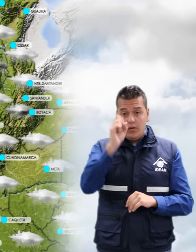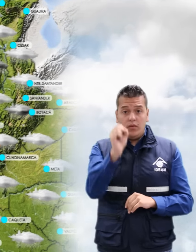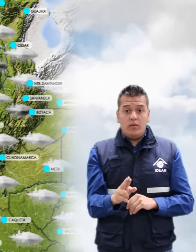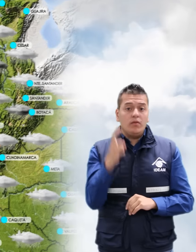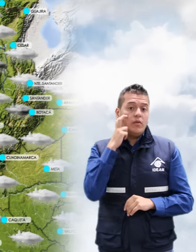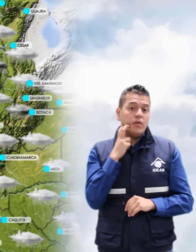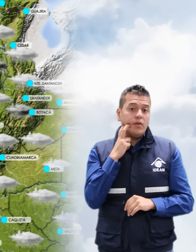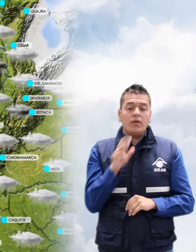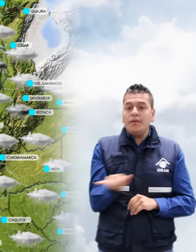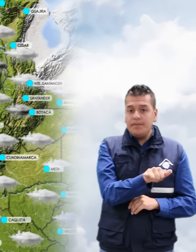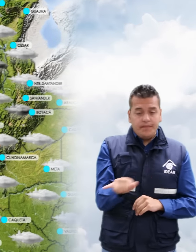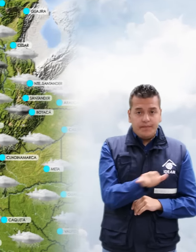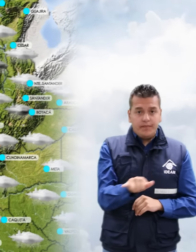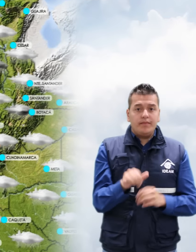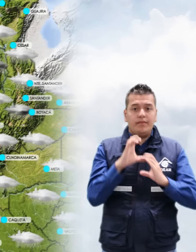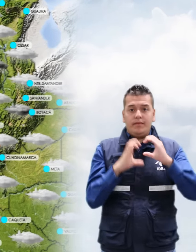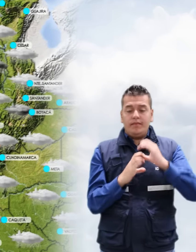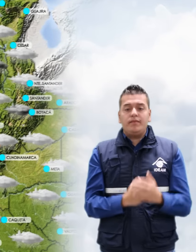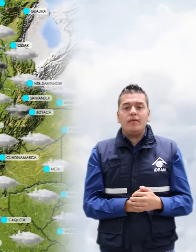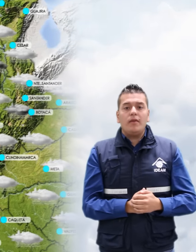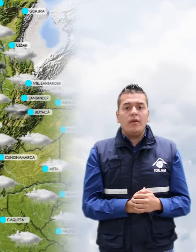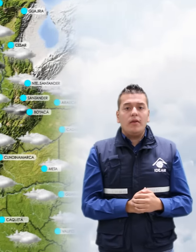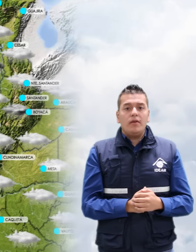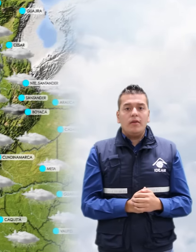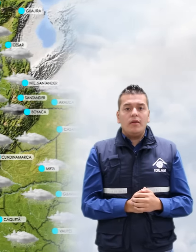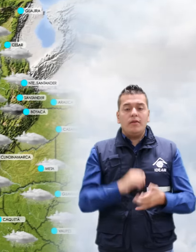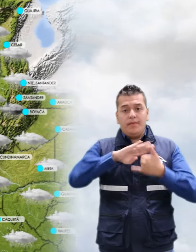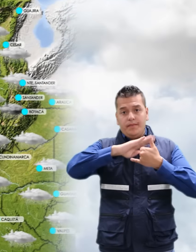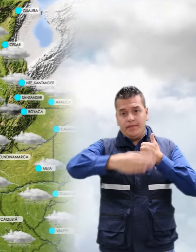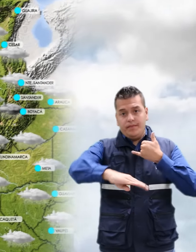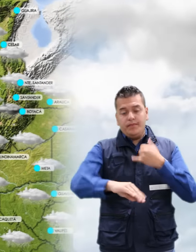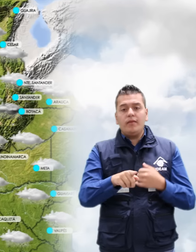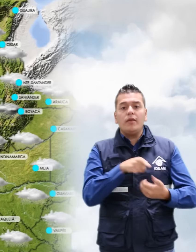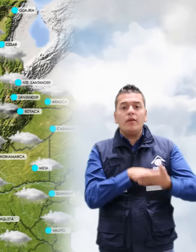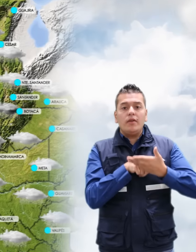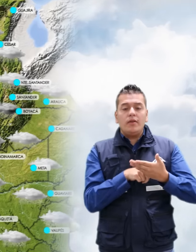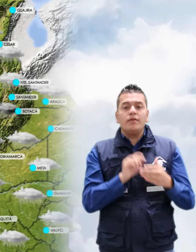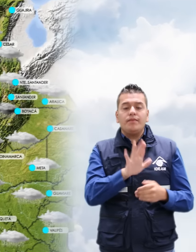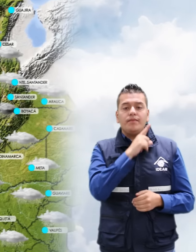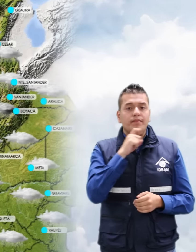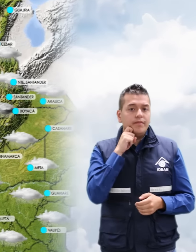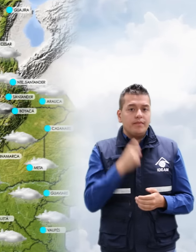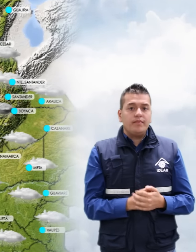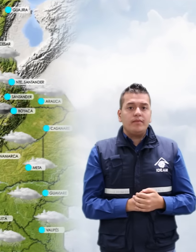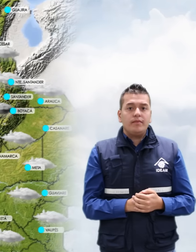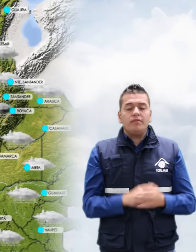Chocó, al igual que en Cauca. En la región andina, prevalecerán las condiciones secas, salvo en